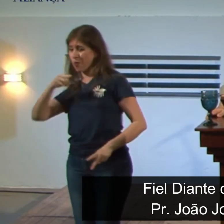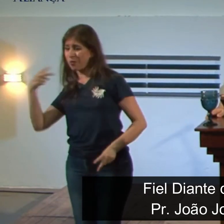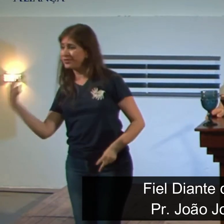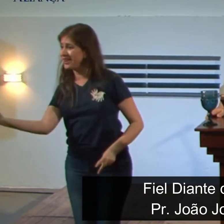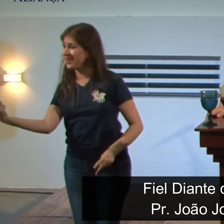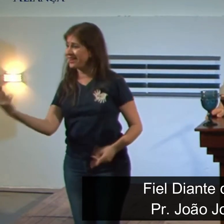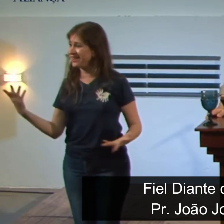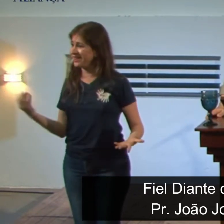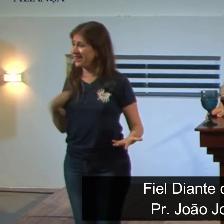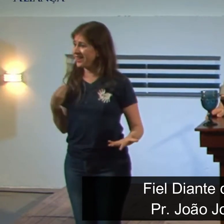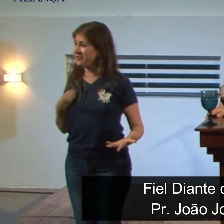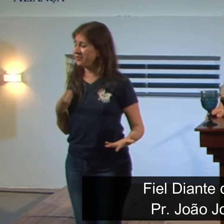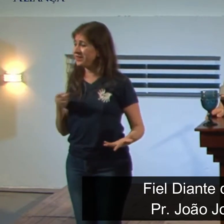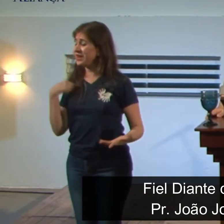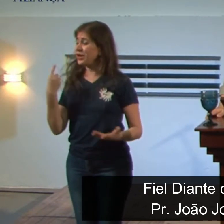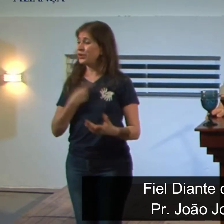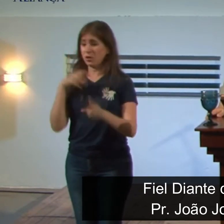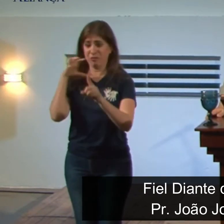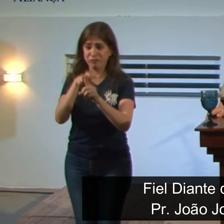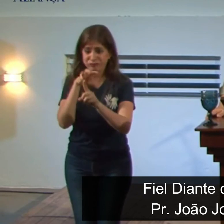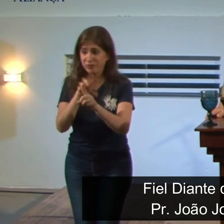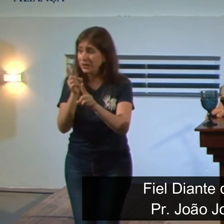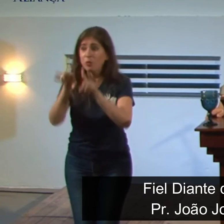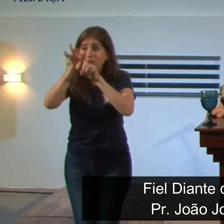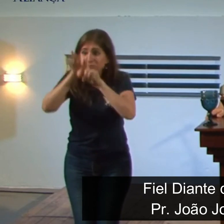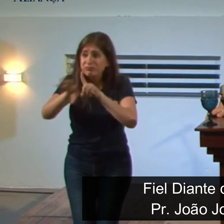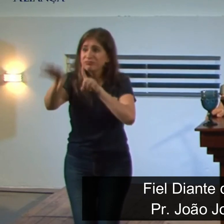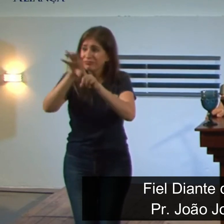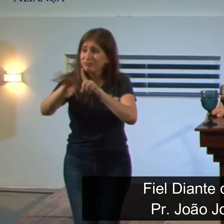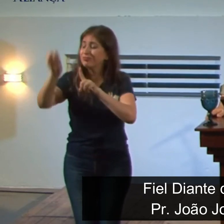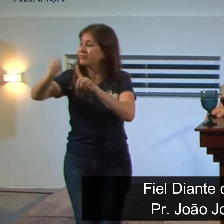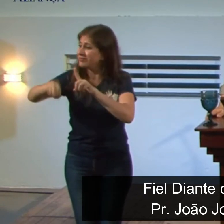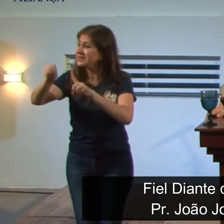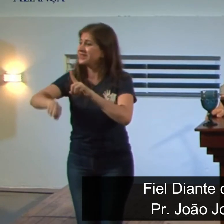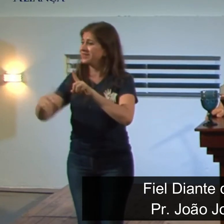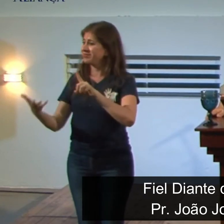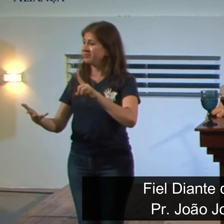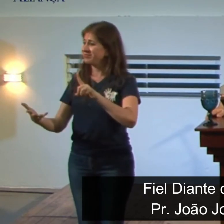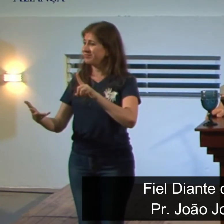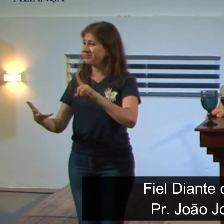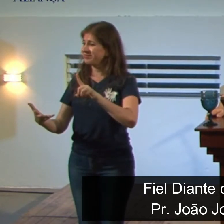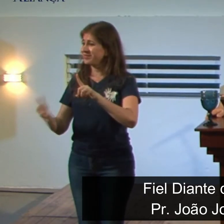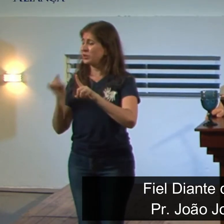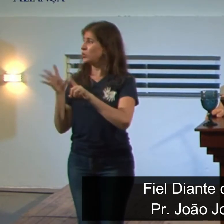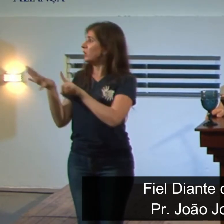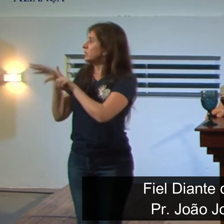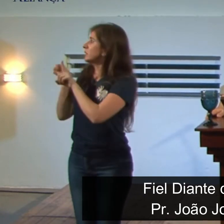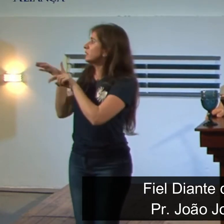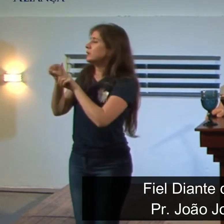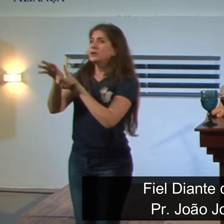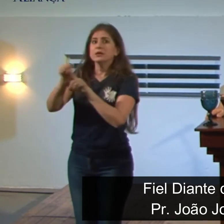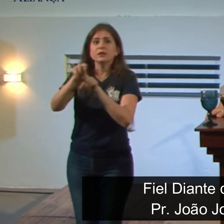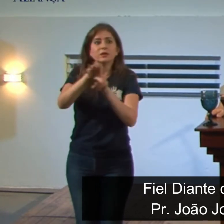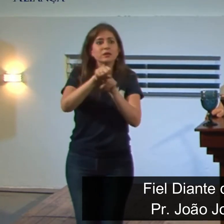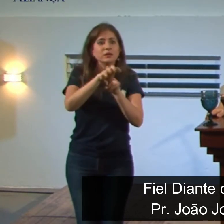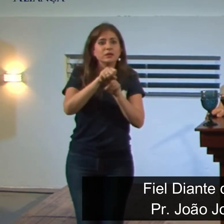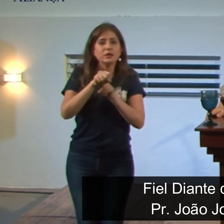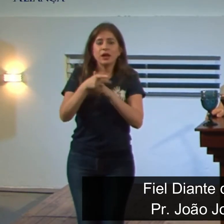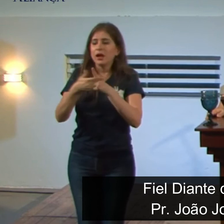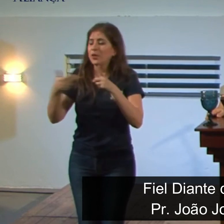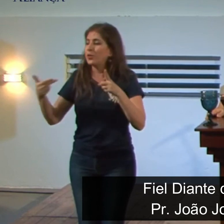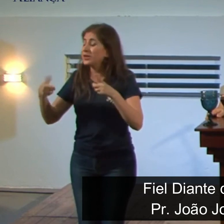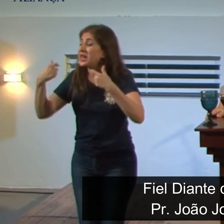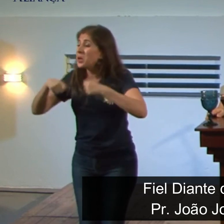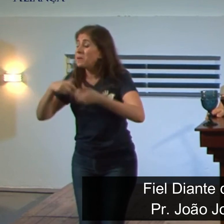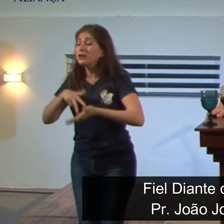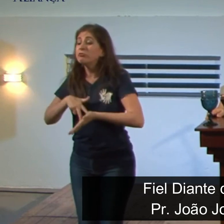influenciar mas para influenciar em primeiro lugar não posso ser influenciado eu preciso ter convicções e raízes profundas eu preciso